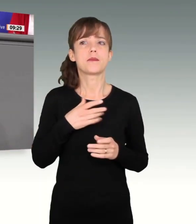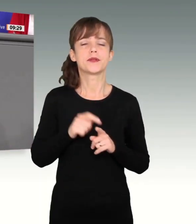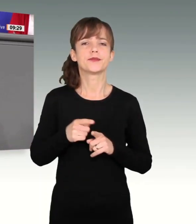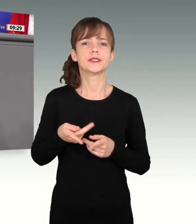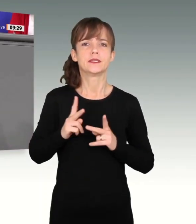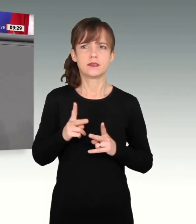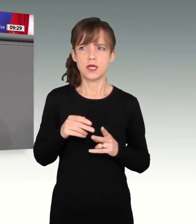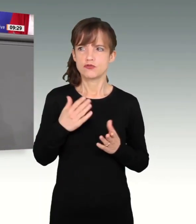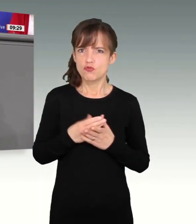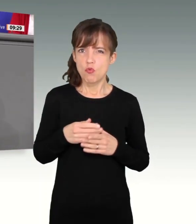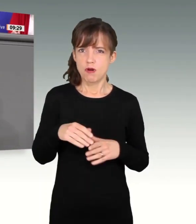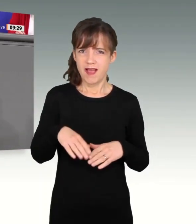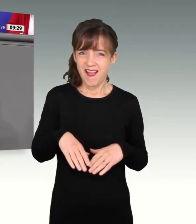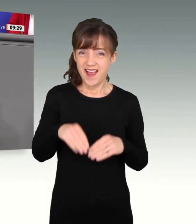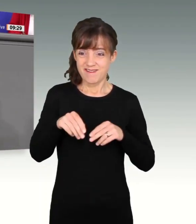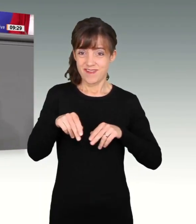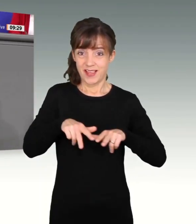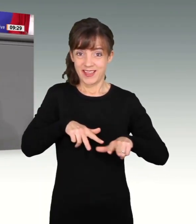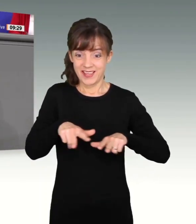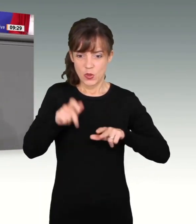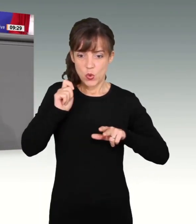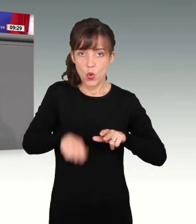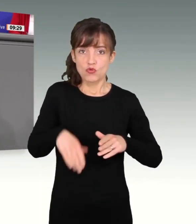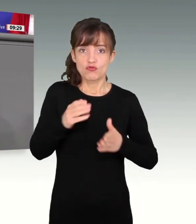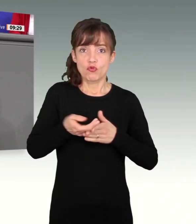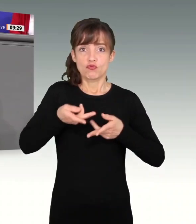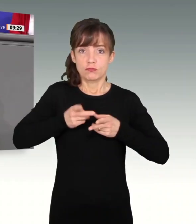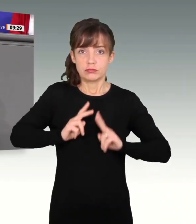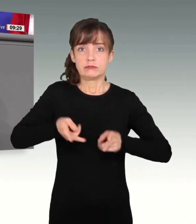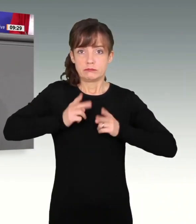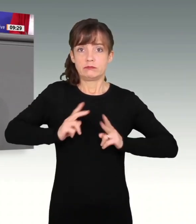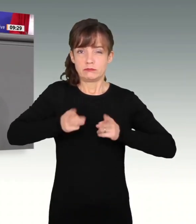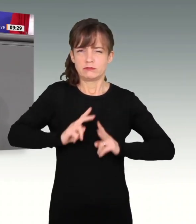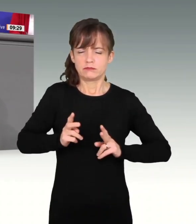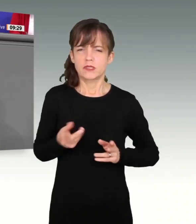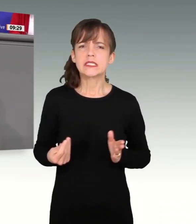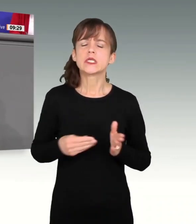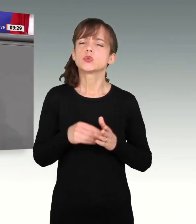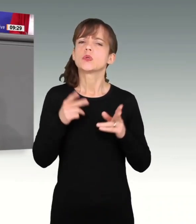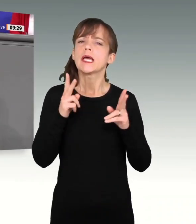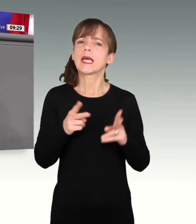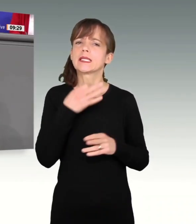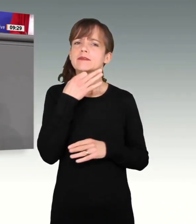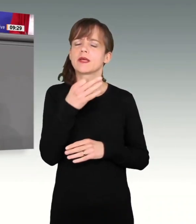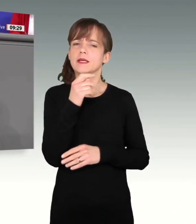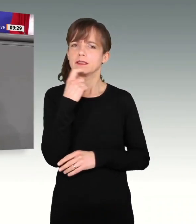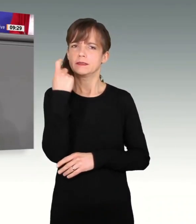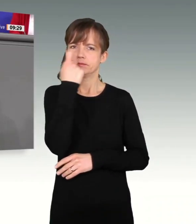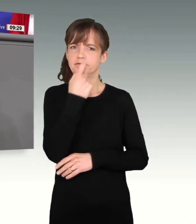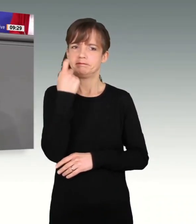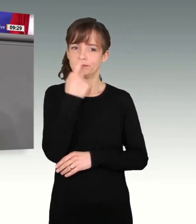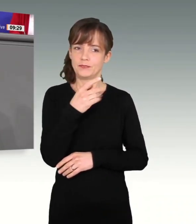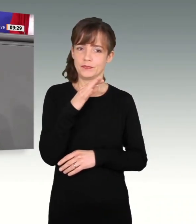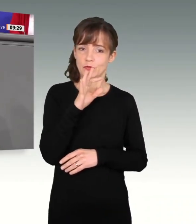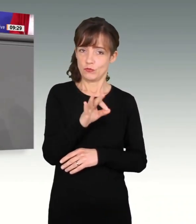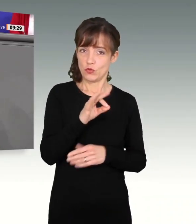richtig aufzuschulden. Zudem stellen sich komplexe rechtliche Fragen. Für Union und auch FDP offenbar zu